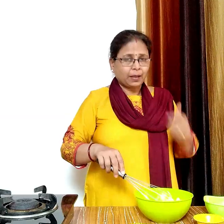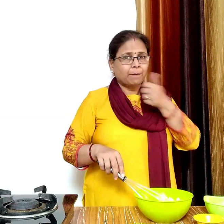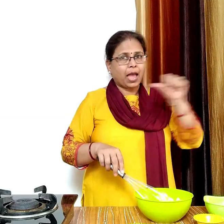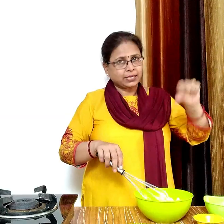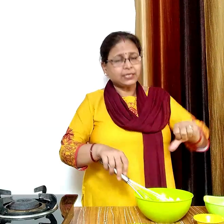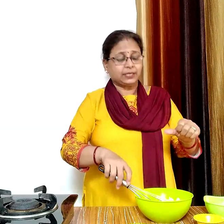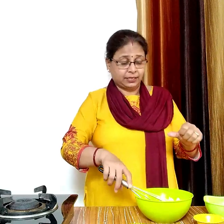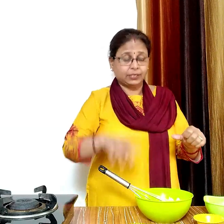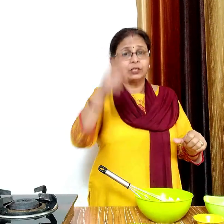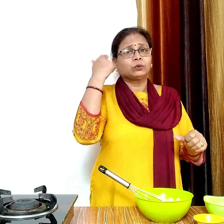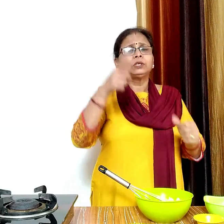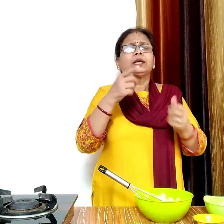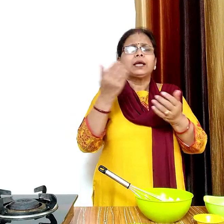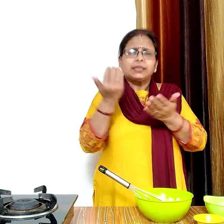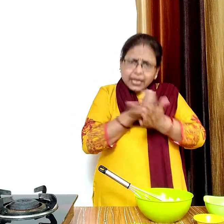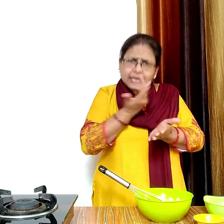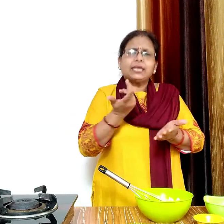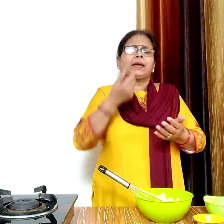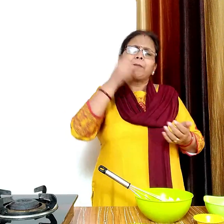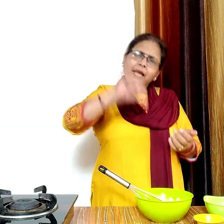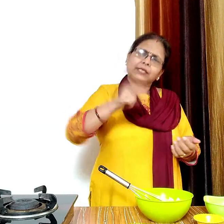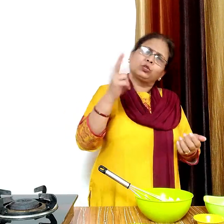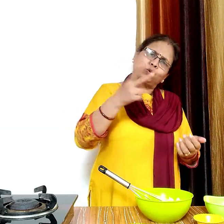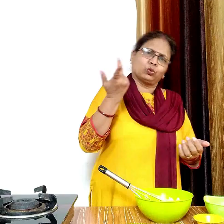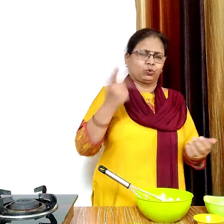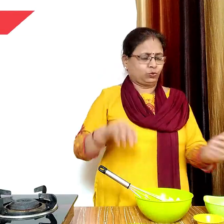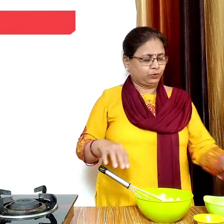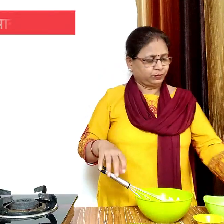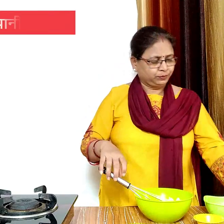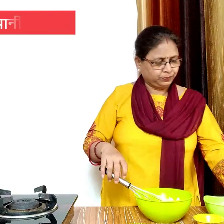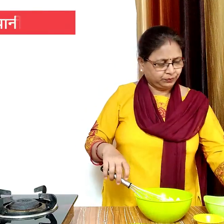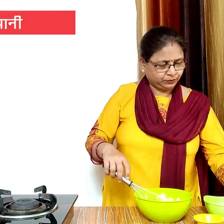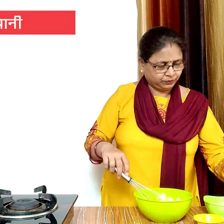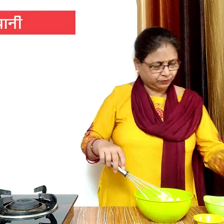अब इसमें पानी डालेंगे आप पानी की जगए इसमें धाई भी डाल सकते हैं